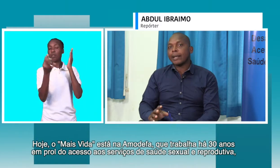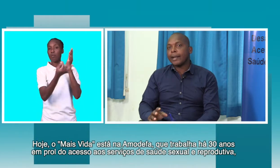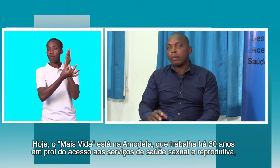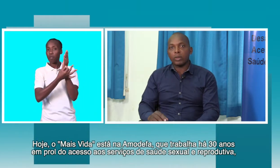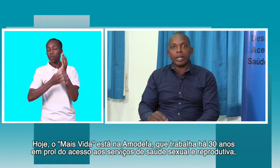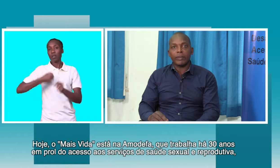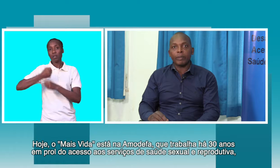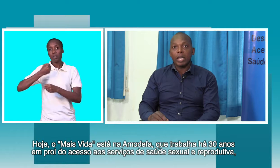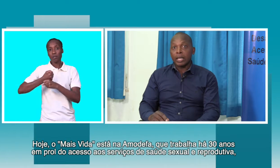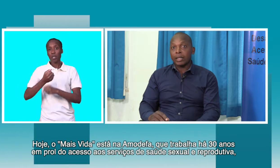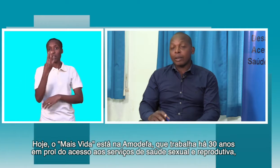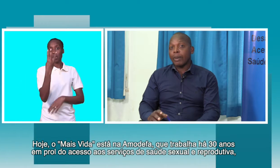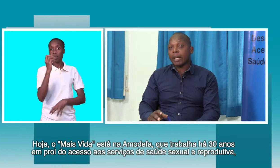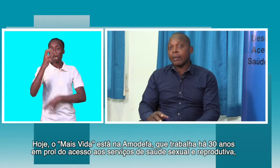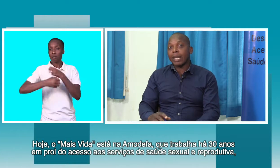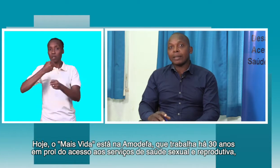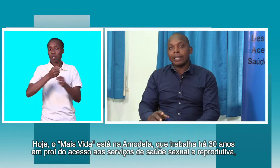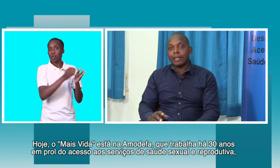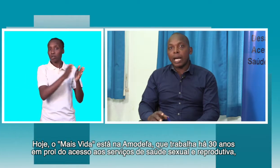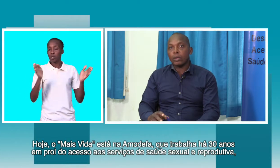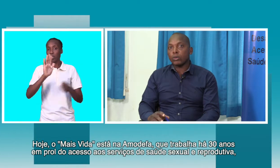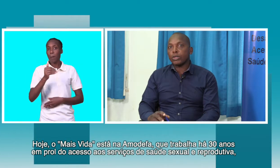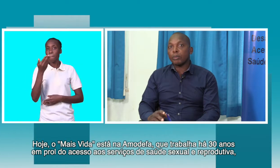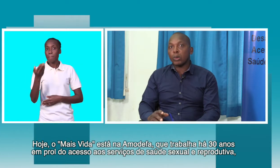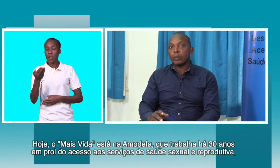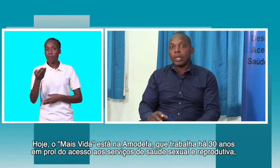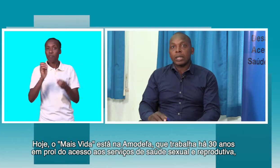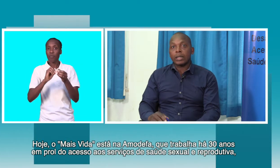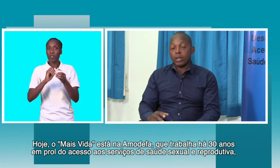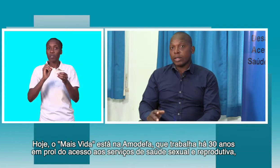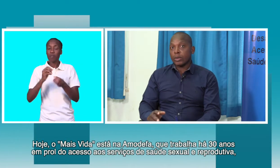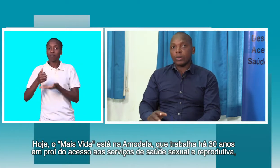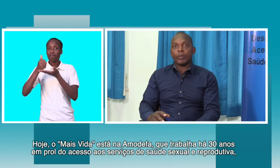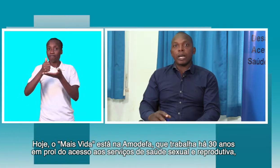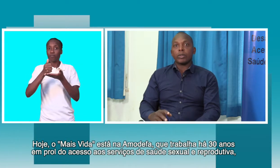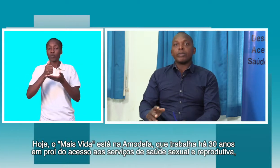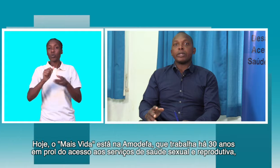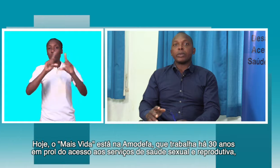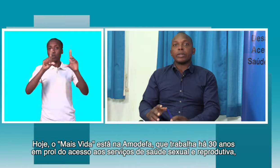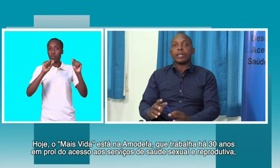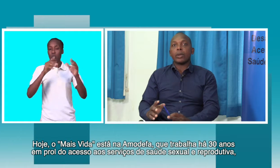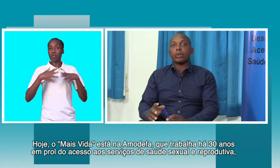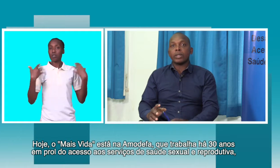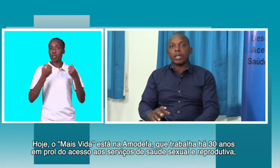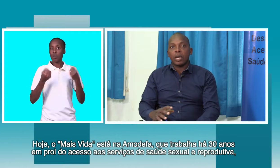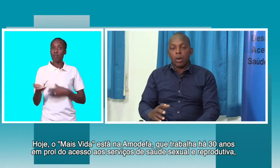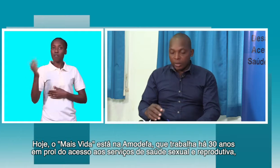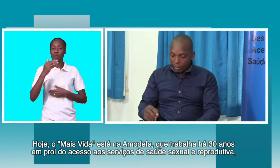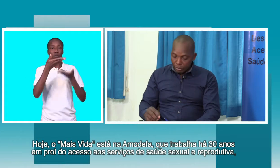na Amodefa, que trabalha há 30 anos no Prolo de Assiso aos Serviços de Saúde. Onde vamos